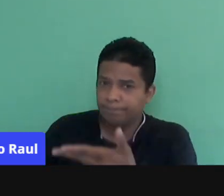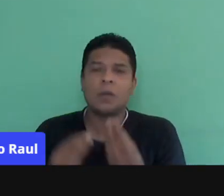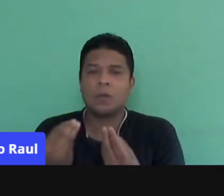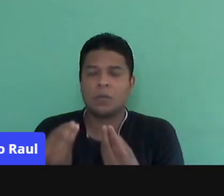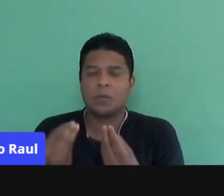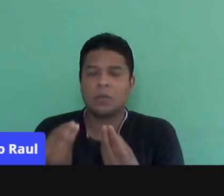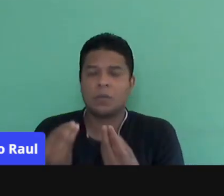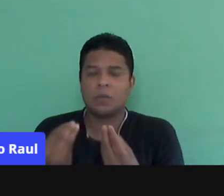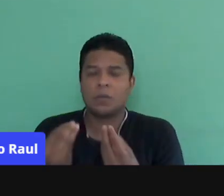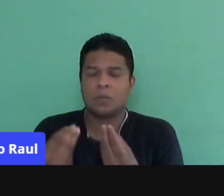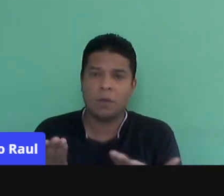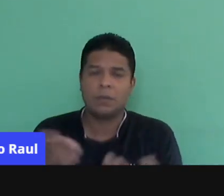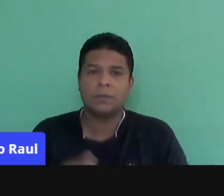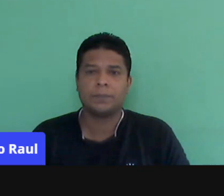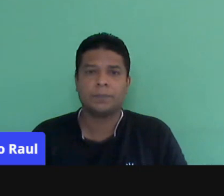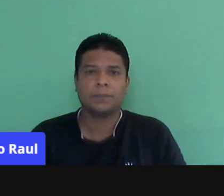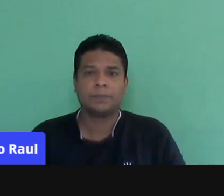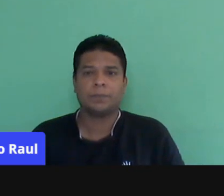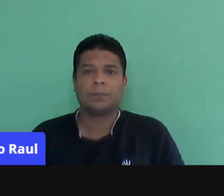como que está sendo esse momento?